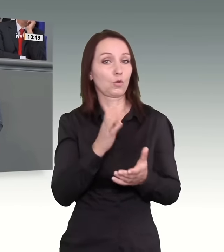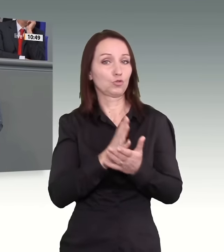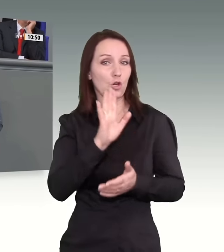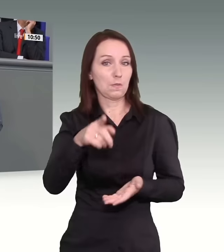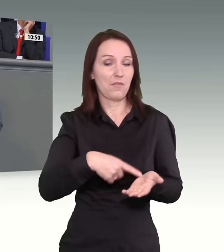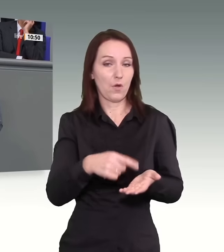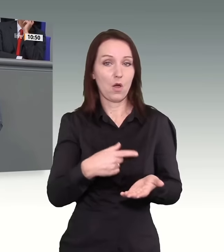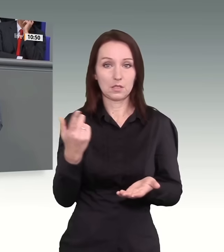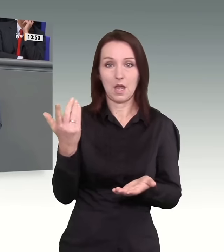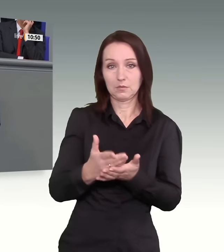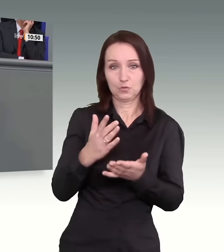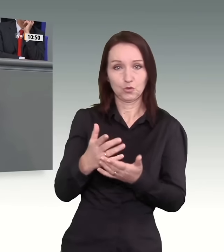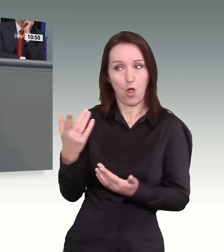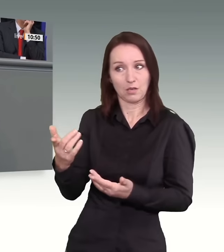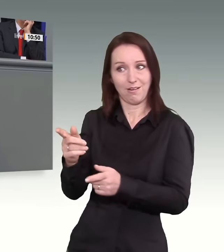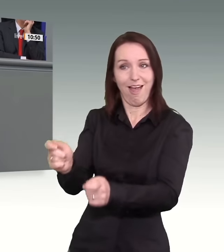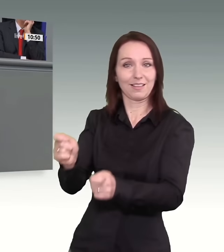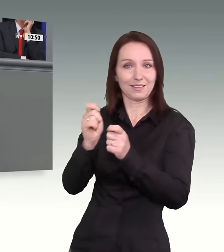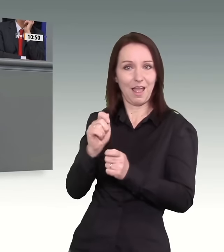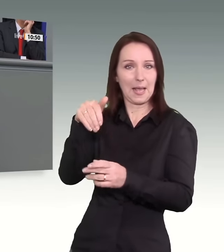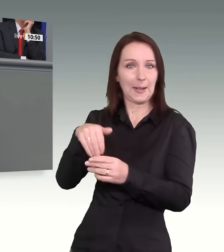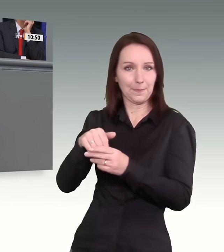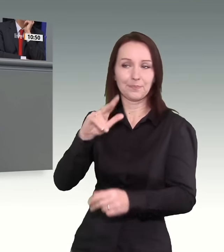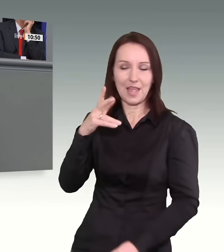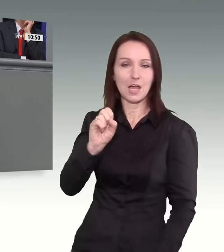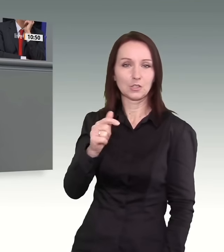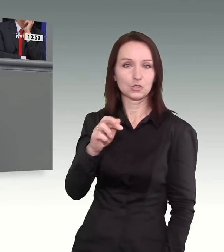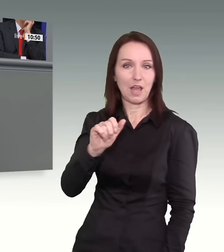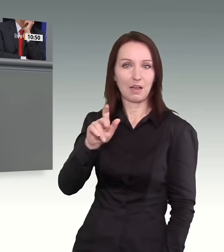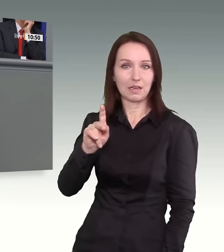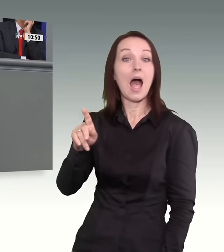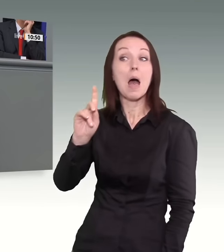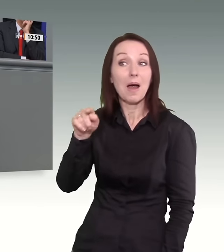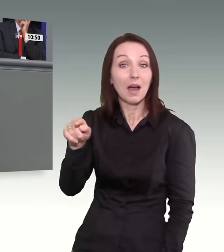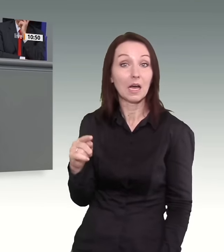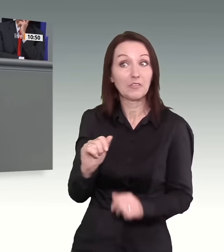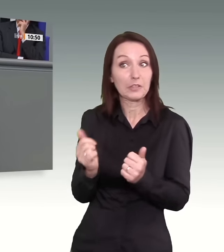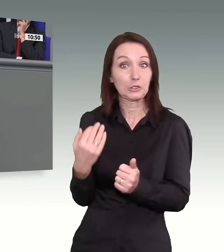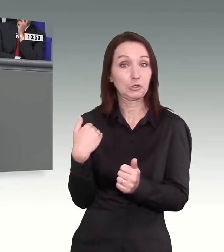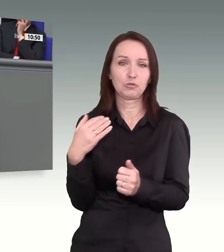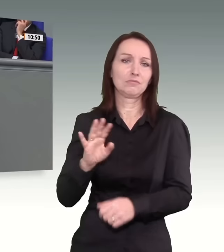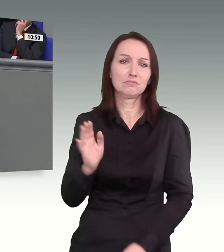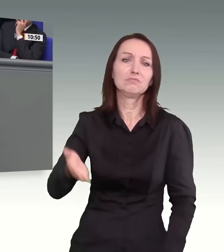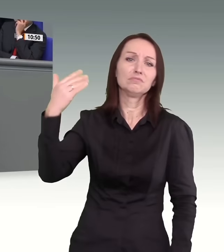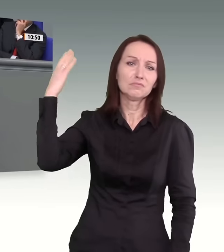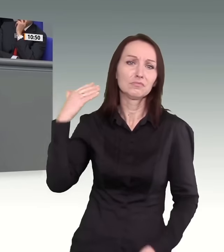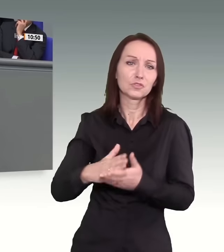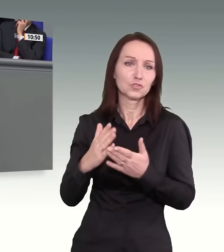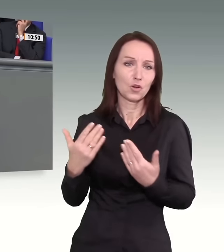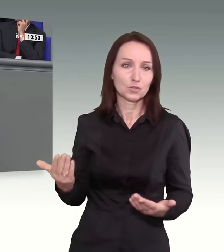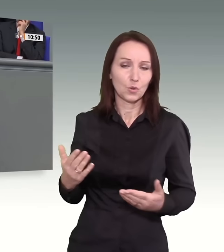Antrag, Herr Stracke. Aber das ist doch auch nicht seit gestern so. Ich bin etwas, und ich glaube auch, es ist